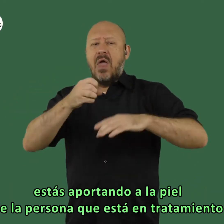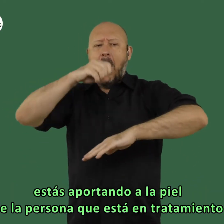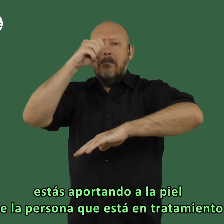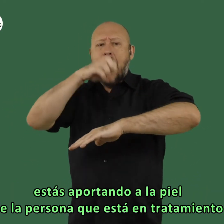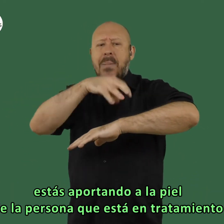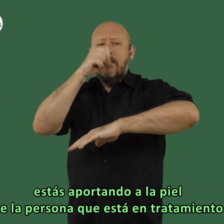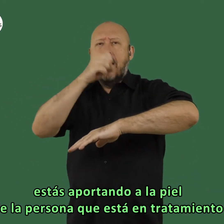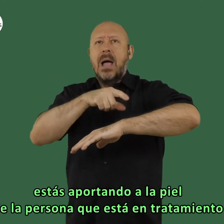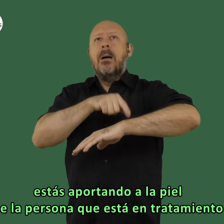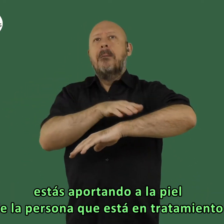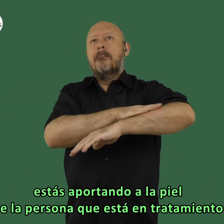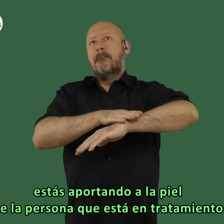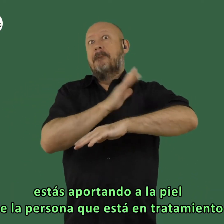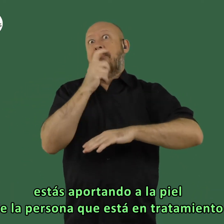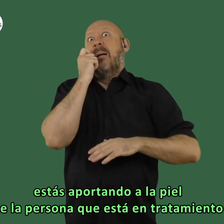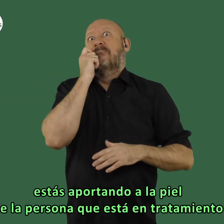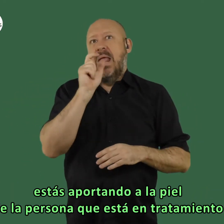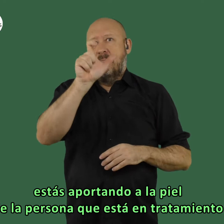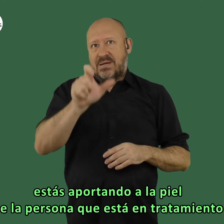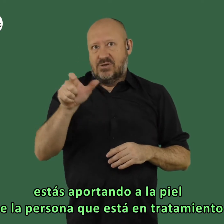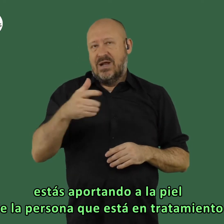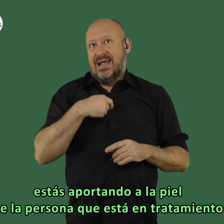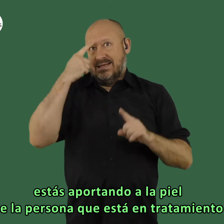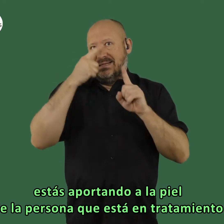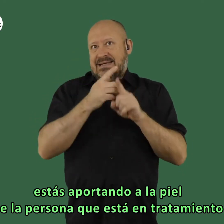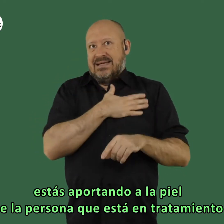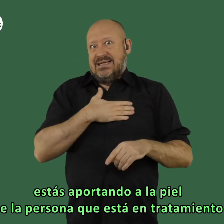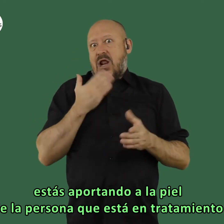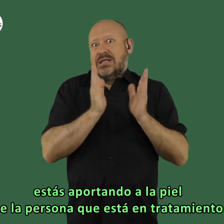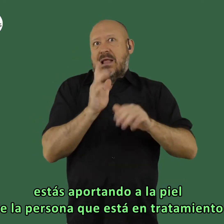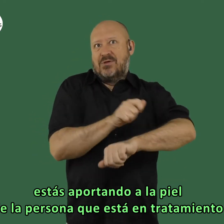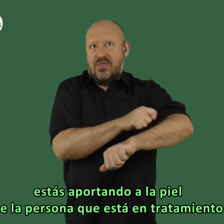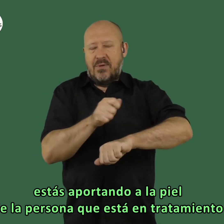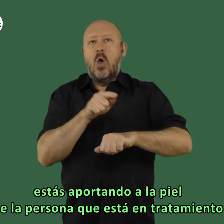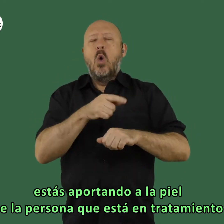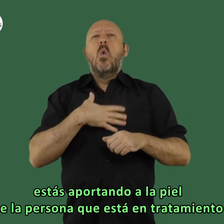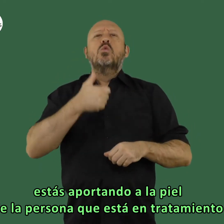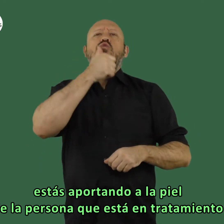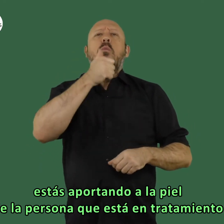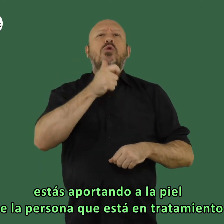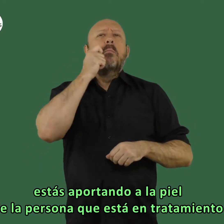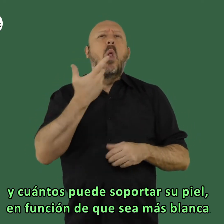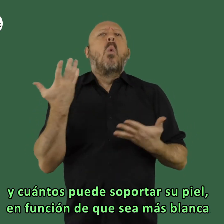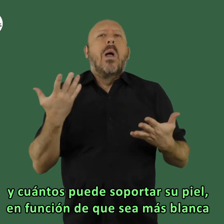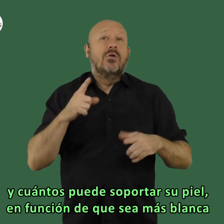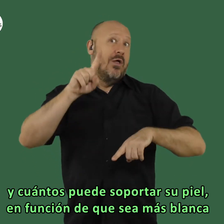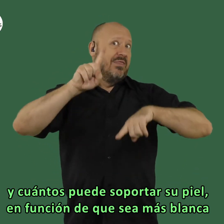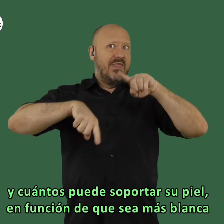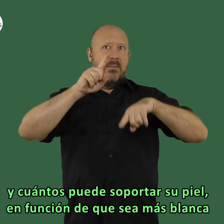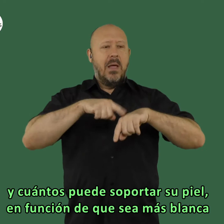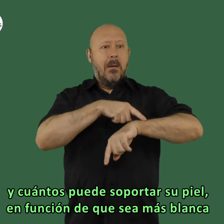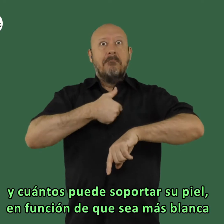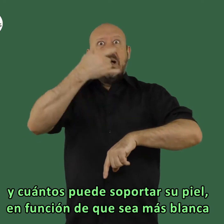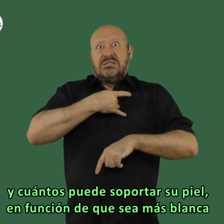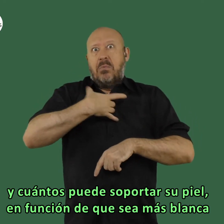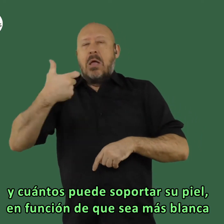estás aportando a la piel de la persona que está en tratamiento y cuántos puede soportar su piel en función